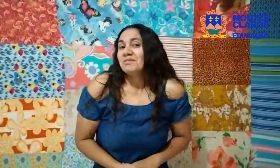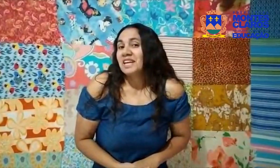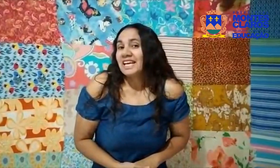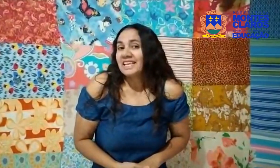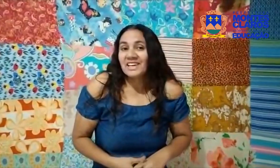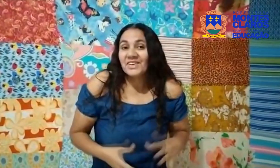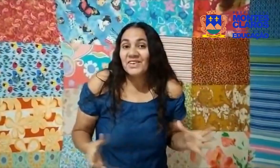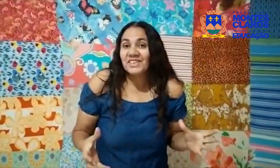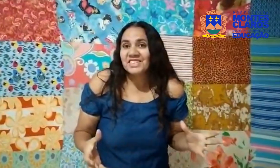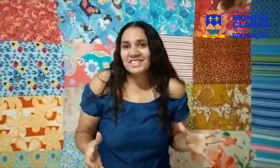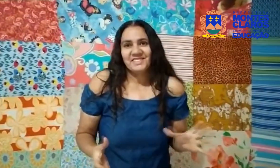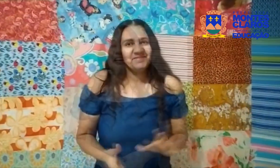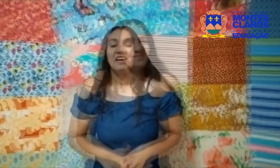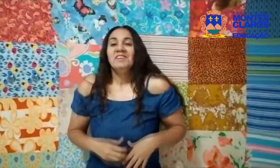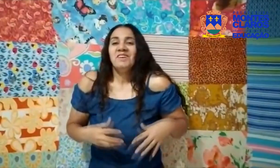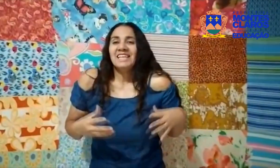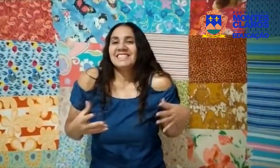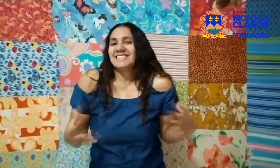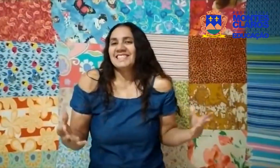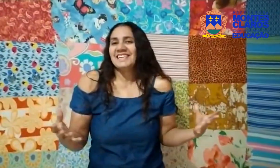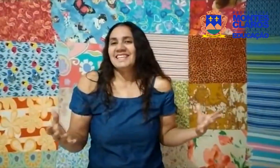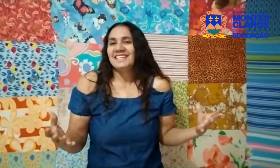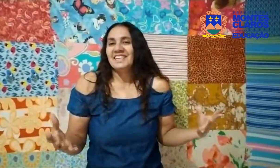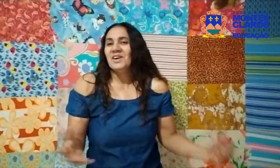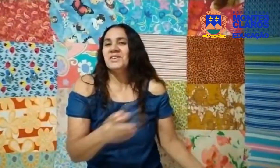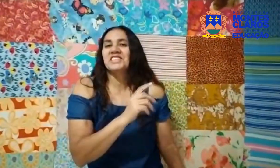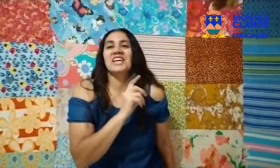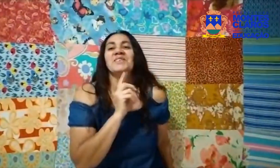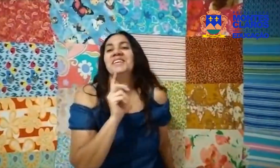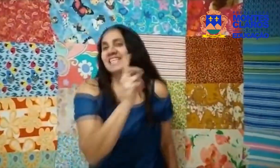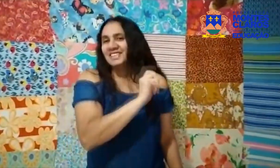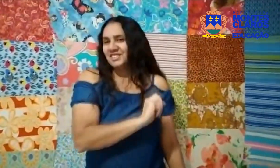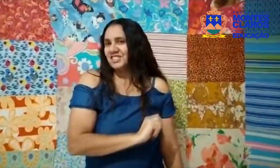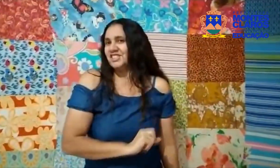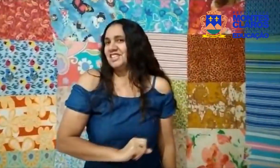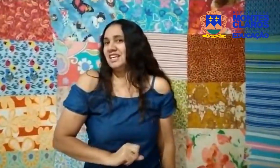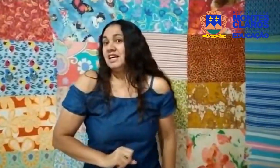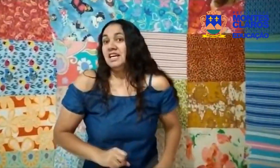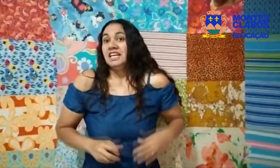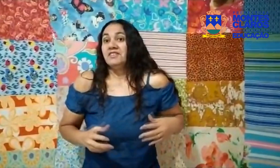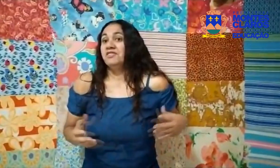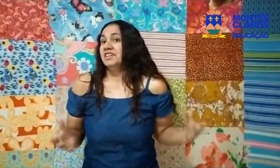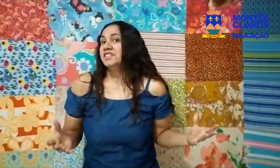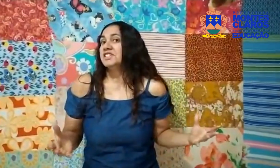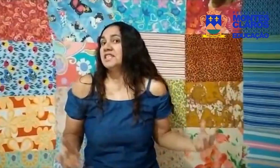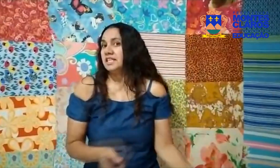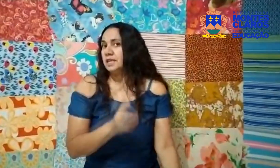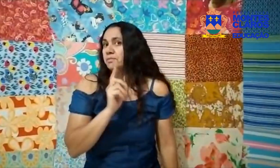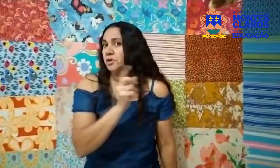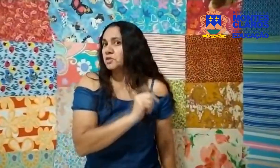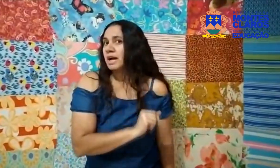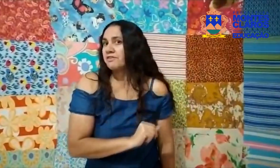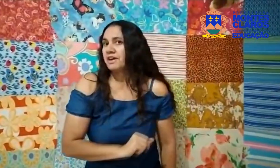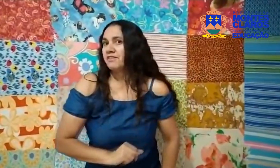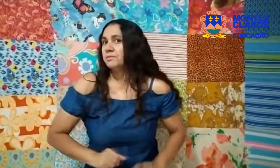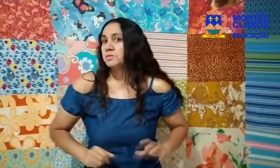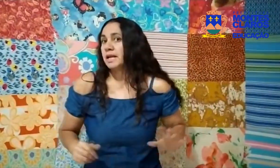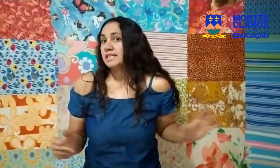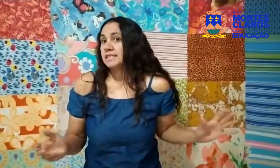bonequinha hoje Vai sim, querida, hoje é o grande dia Levante-se e depois do café vamos para a